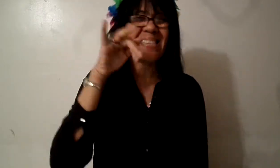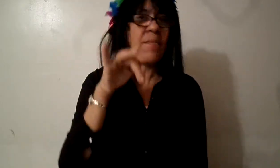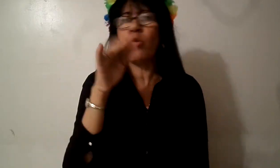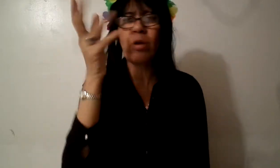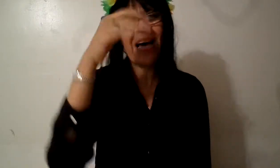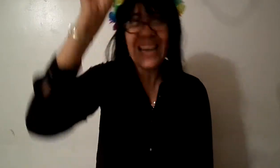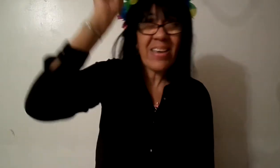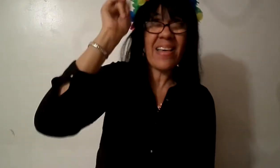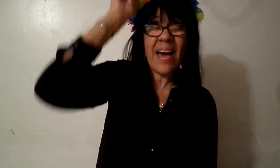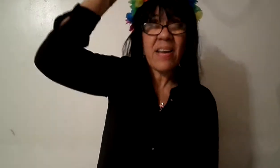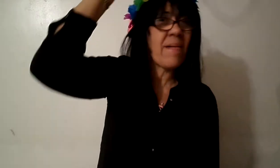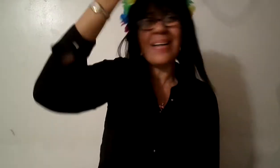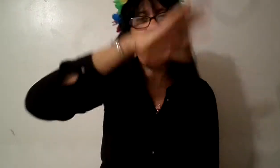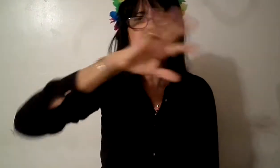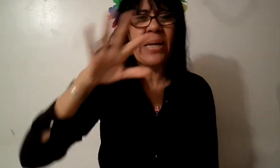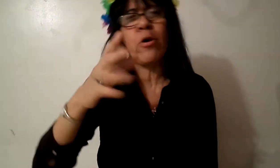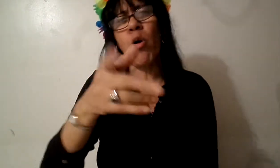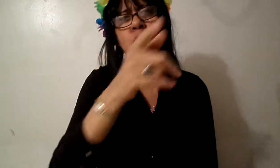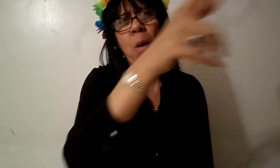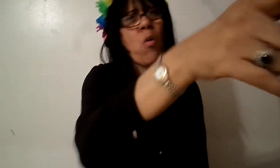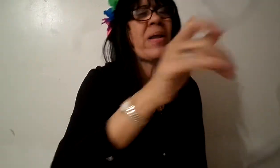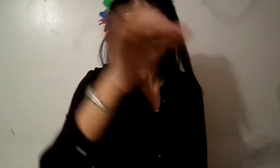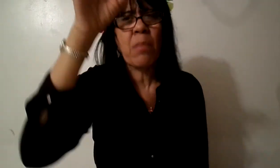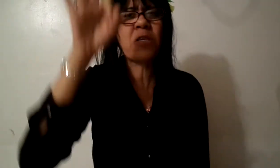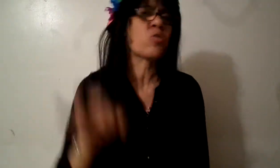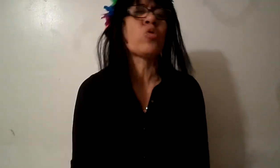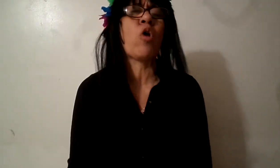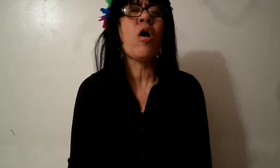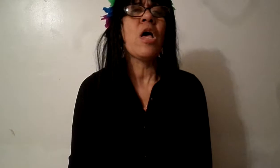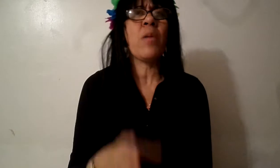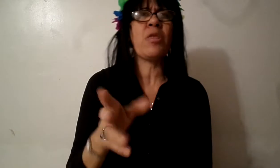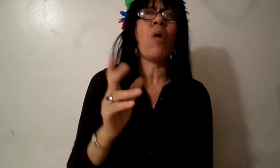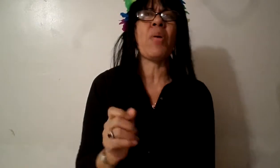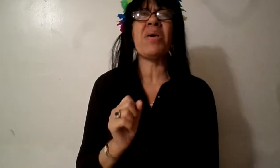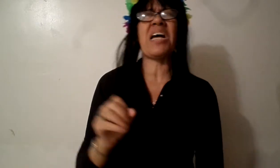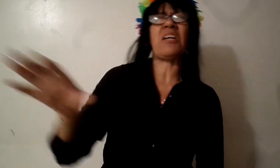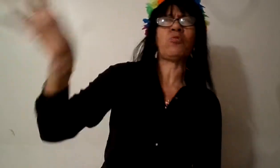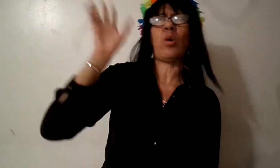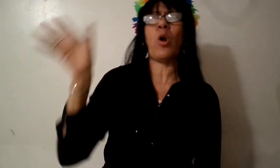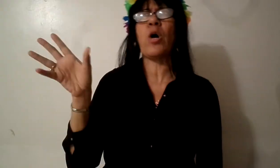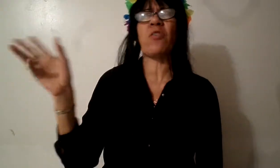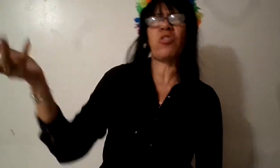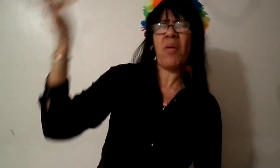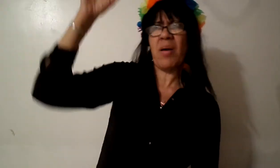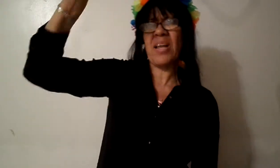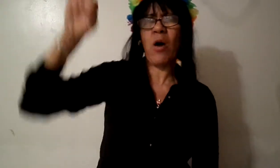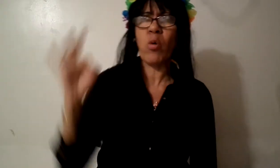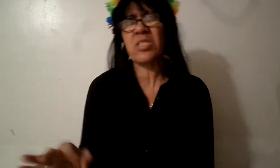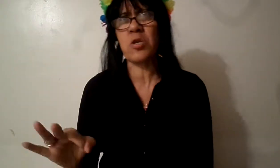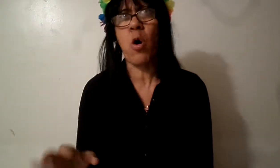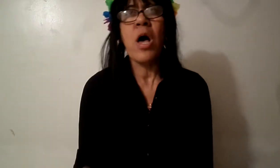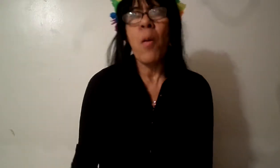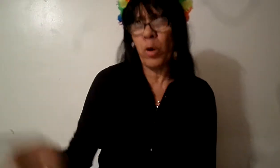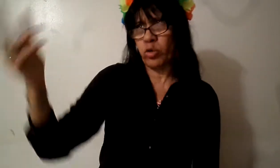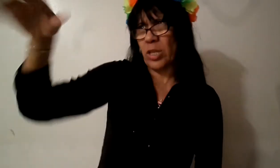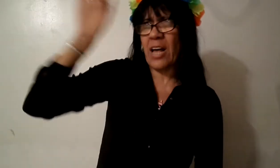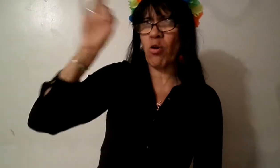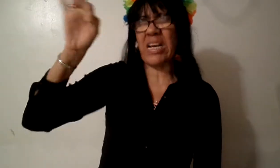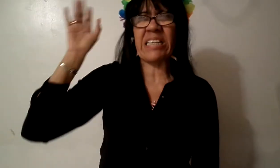sabiduría que viene de arriba la han perdido como una mujer ahí que me insultó y me dijo a mí mira canto de loca Dios te va a llamar a juicio por todas las cosas que estás